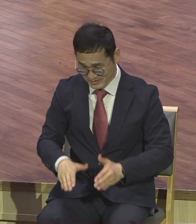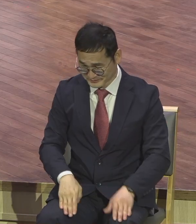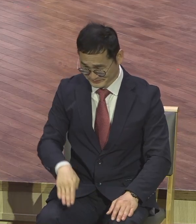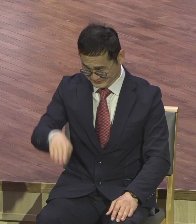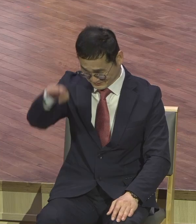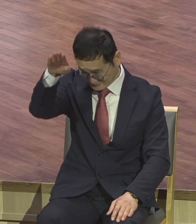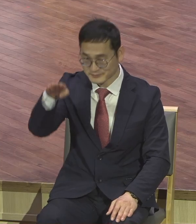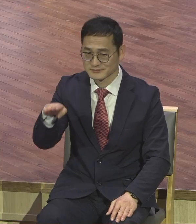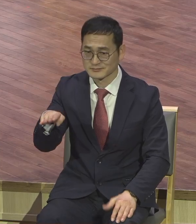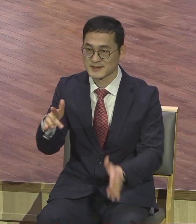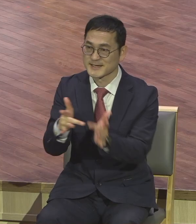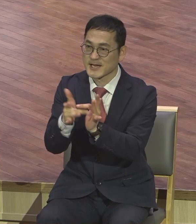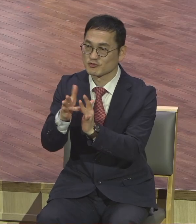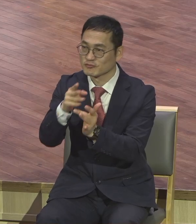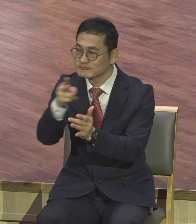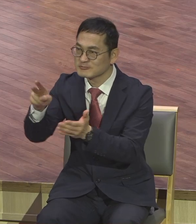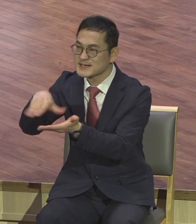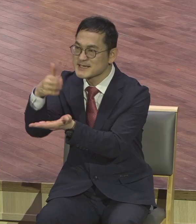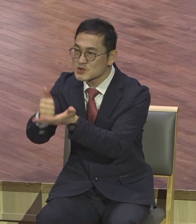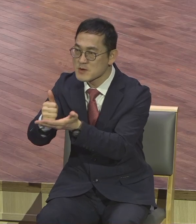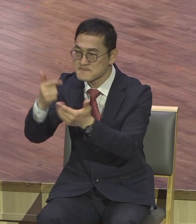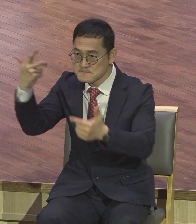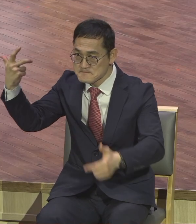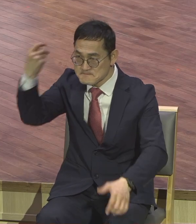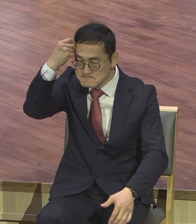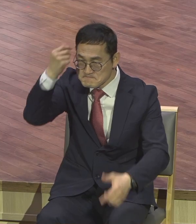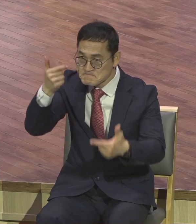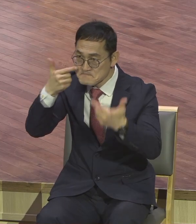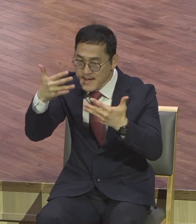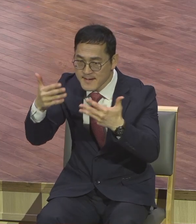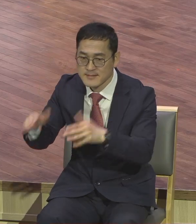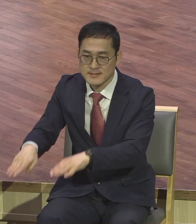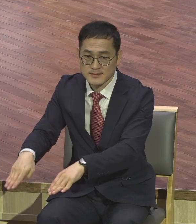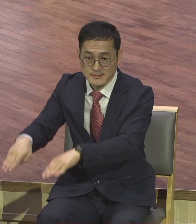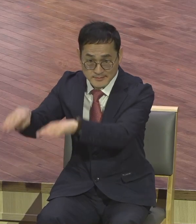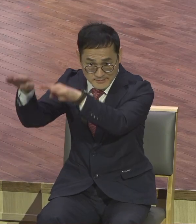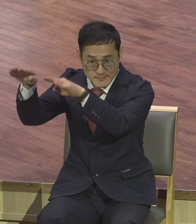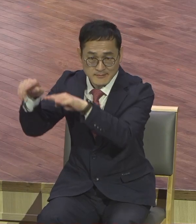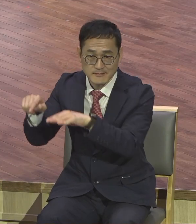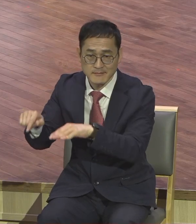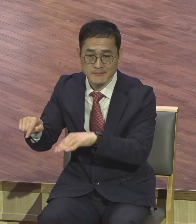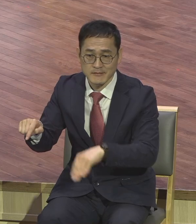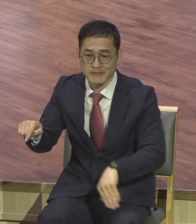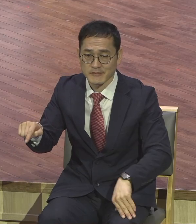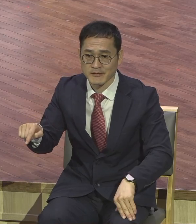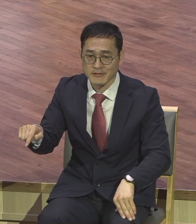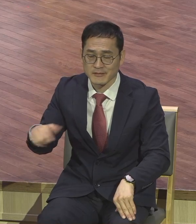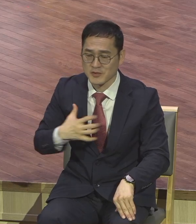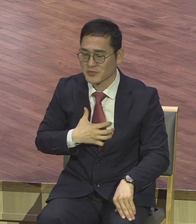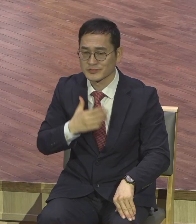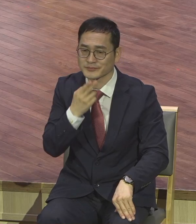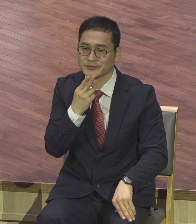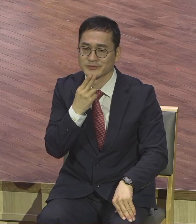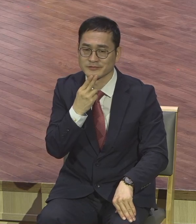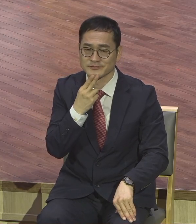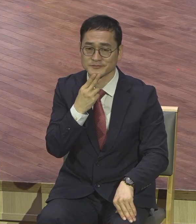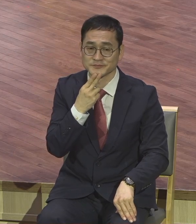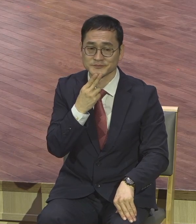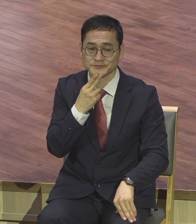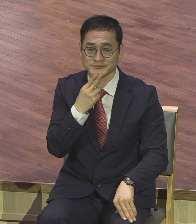같은 인물이 나올 수밖에 없어요. 그러니까 이렇게 자라는 후대들이 지금